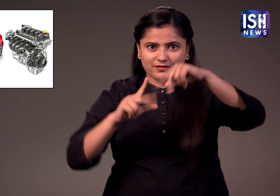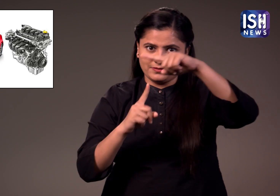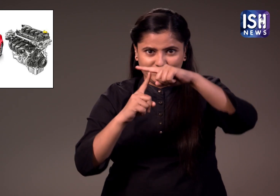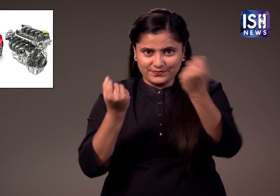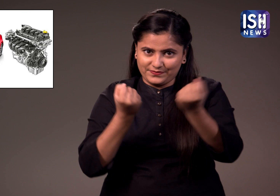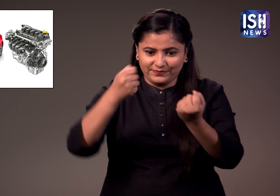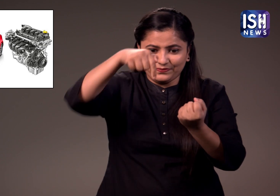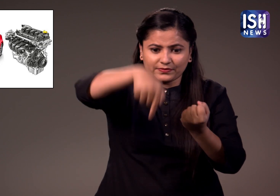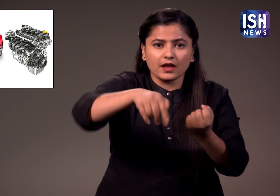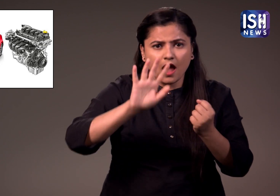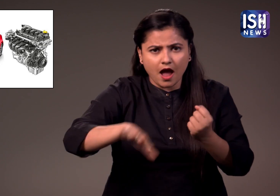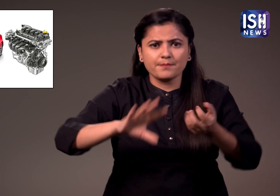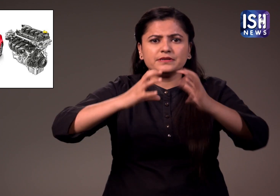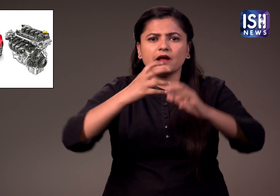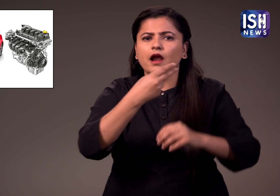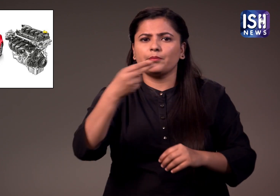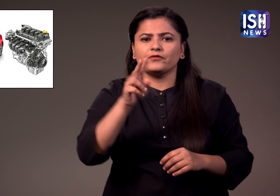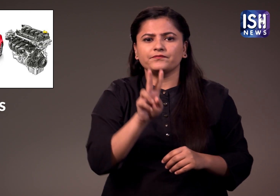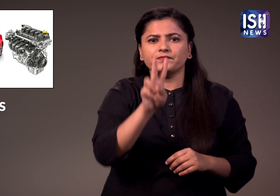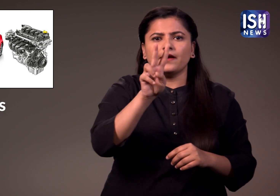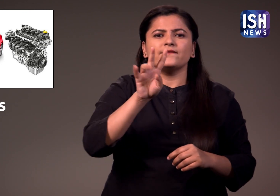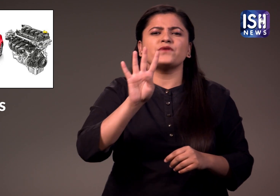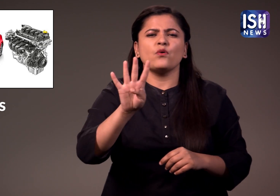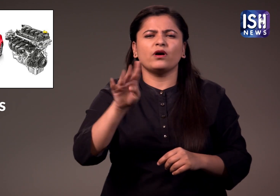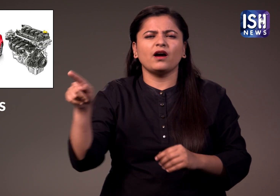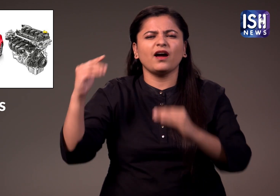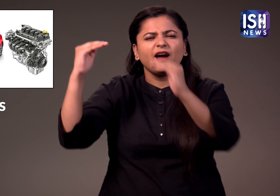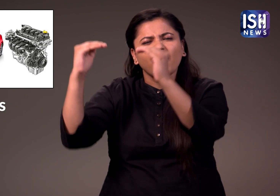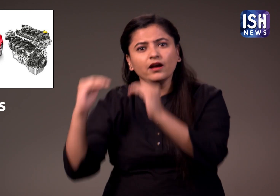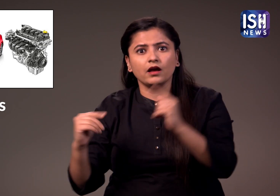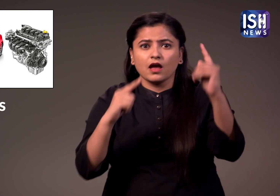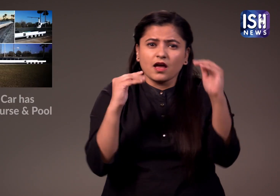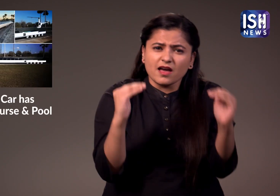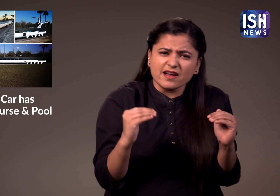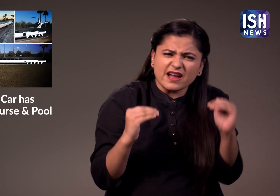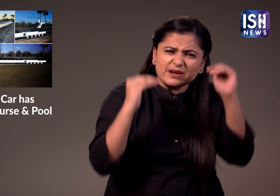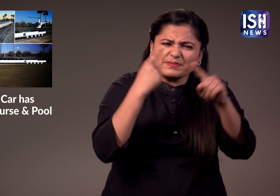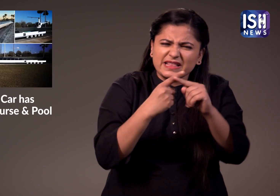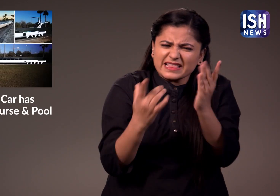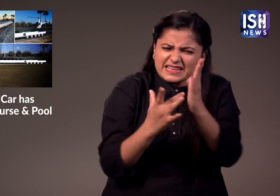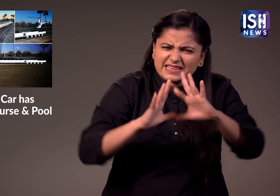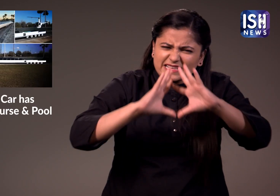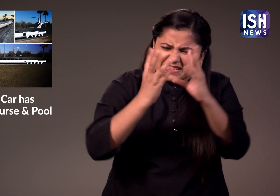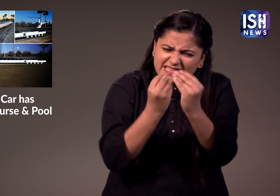इंजन बहुत शक्तिशाली होता है और गाड़ी को सुचारों रूप से चलाने में मदद करता है